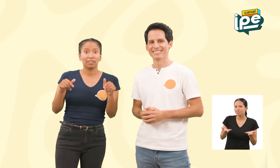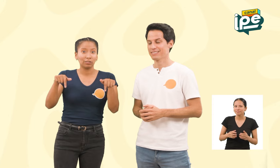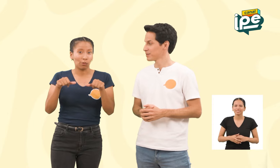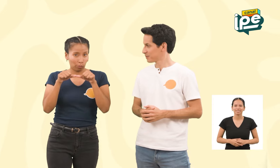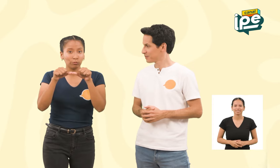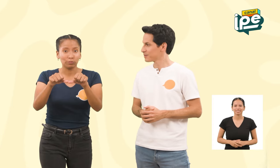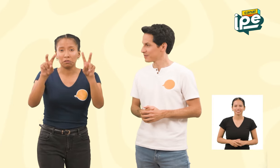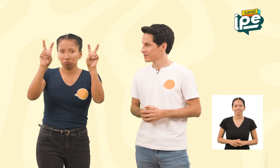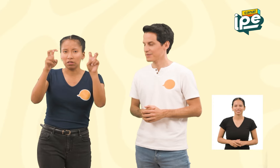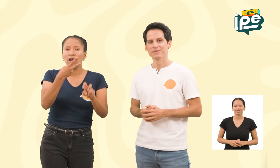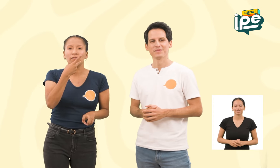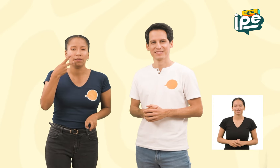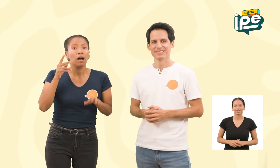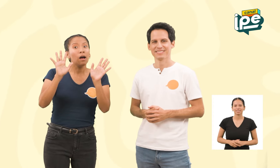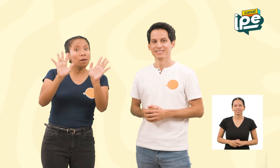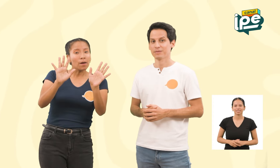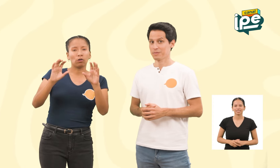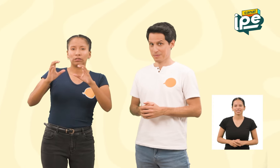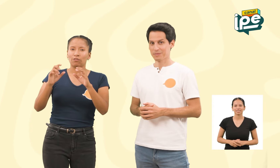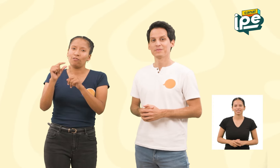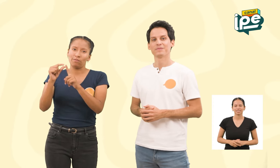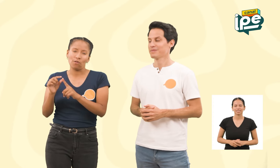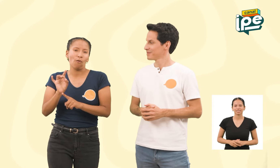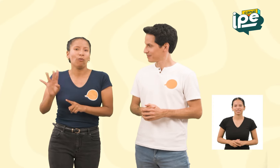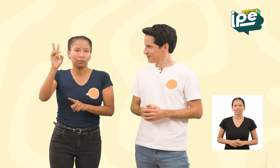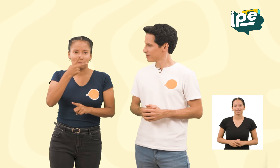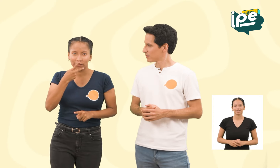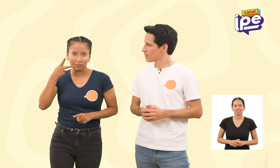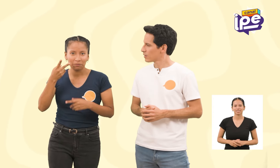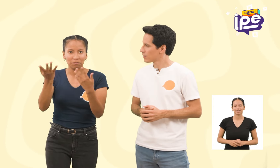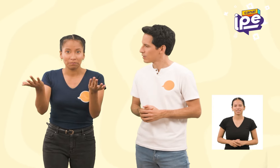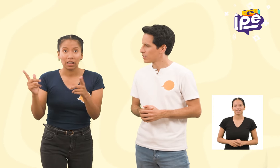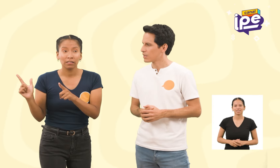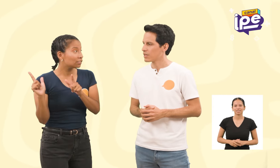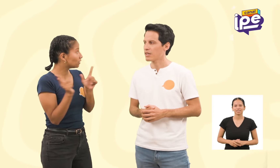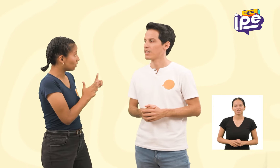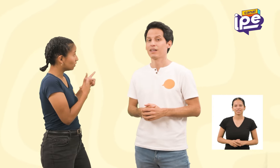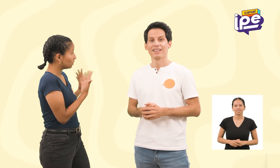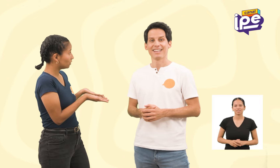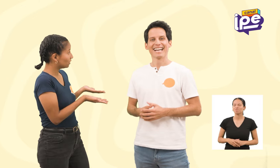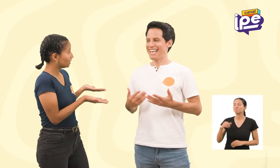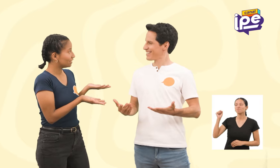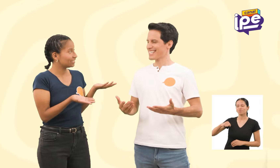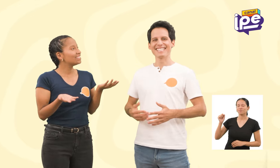Hoy seguiremos viendo los verbos, pero son otra clase de verbos. ¿Estás listo? ¡Claro que sí!